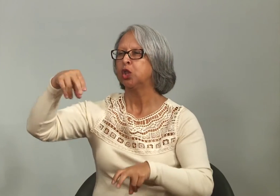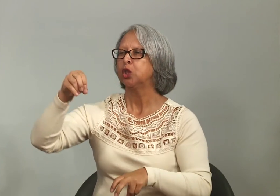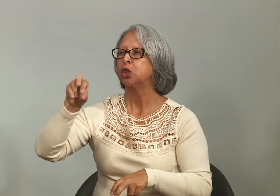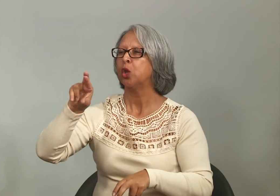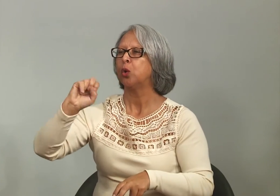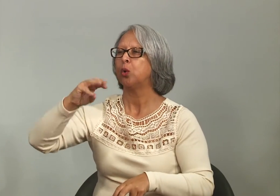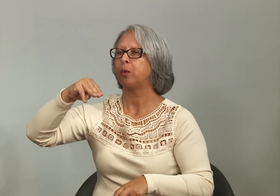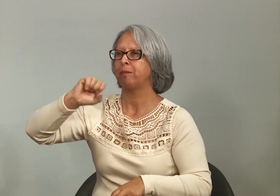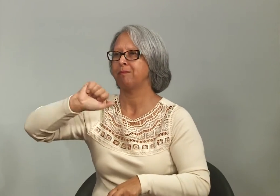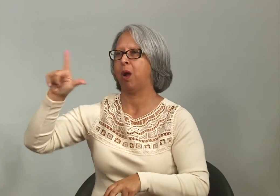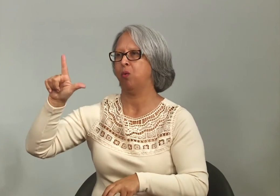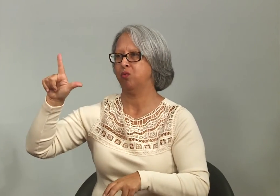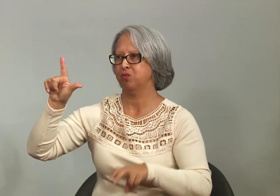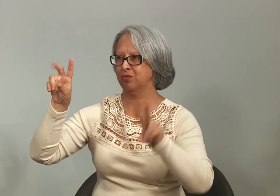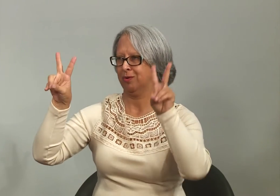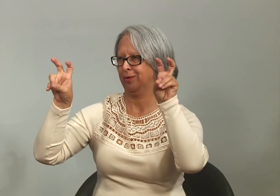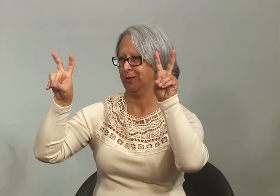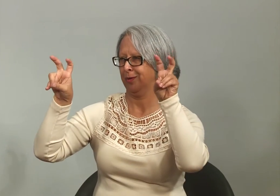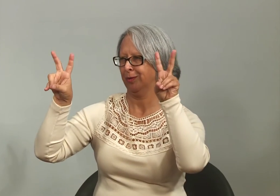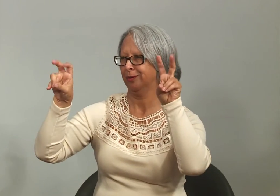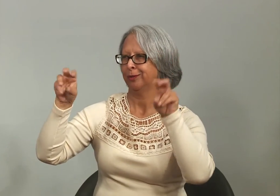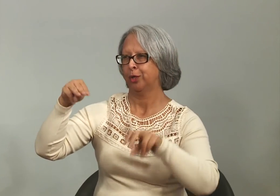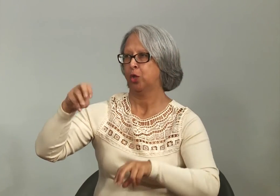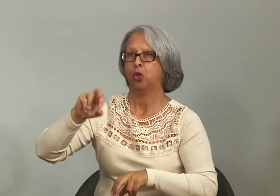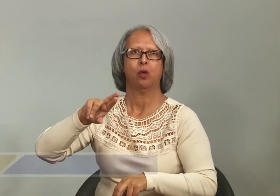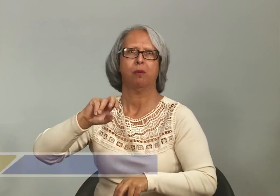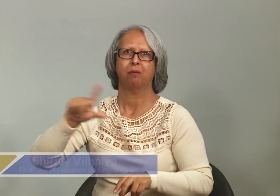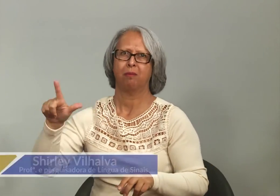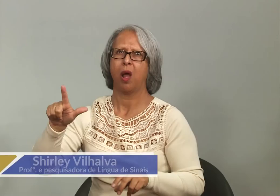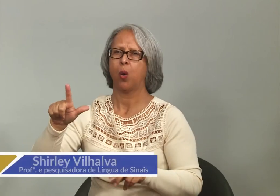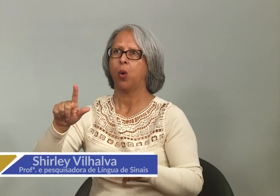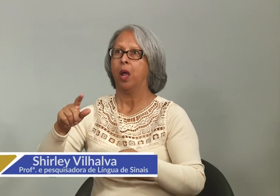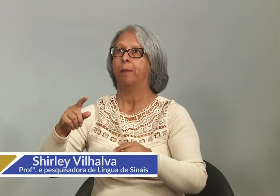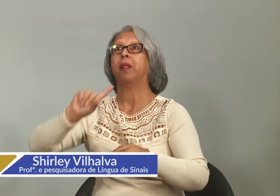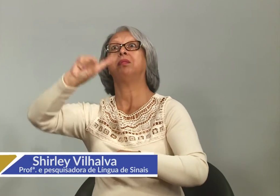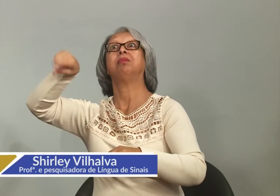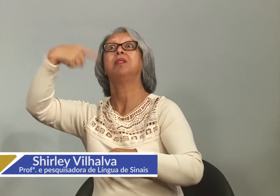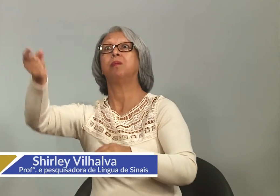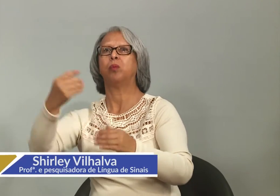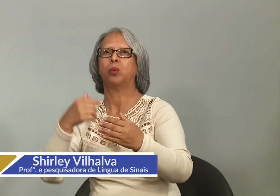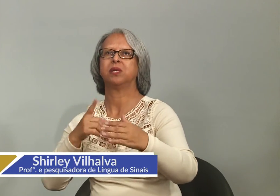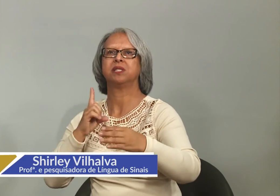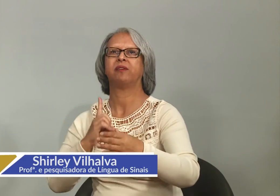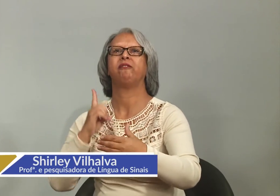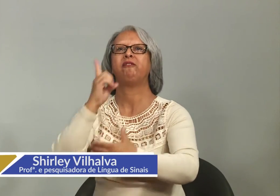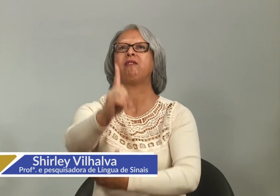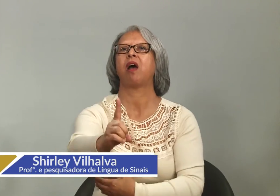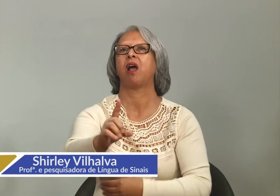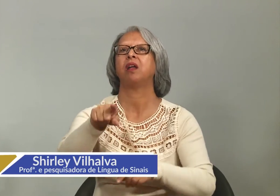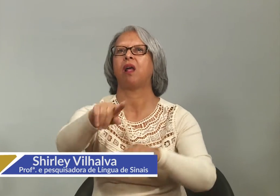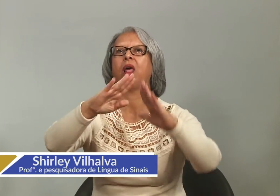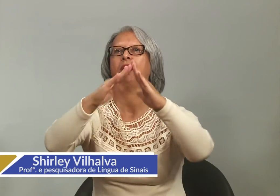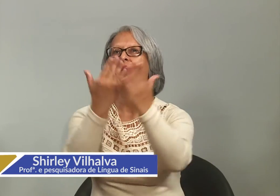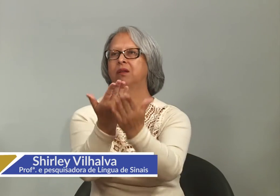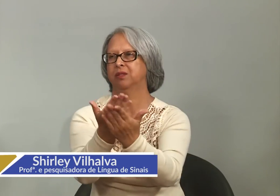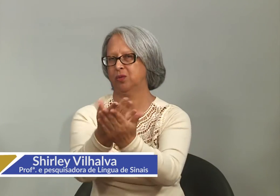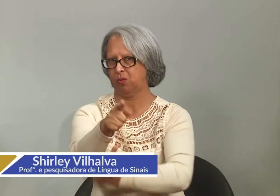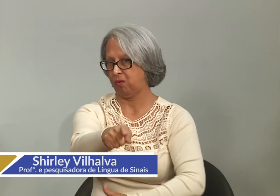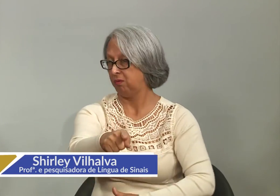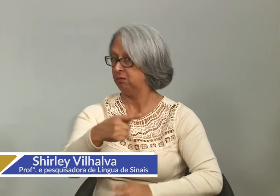era falado na questão do normal, ele não é normal e a pessoa que é normal. E depois,